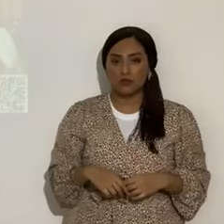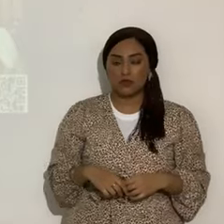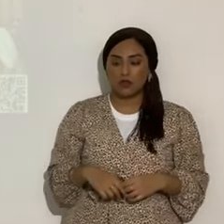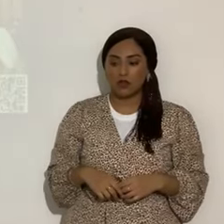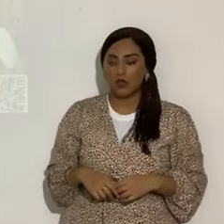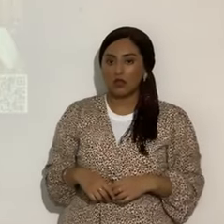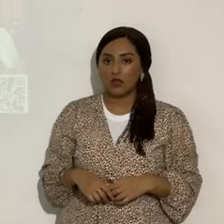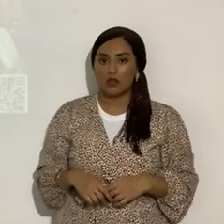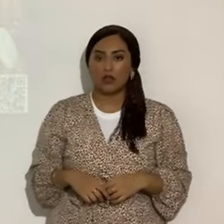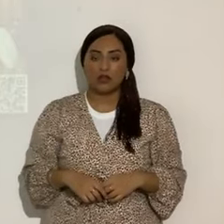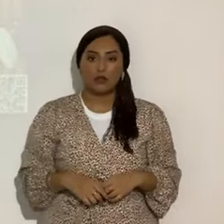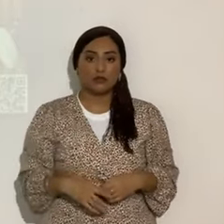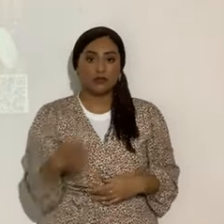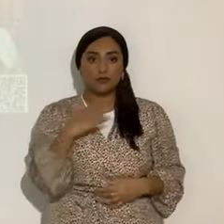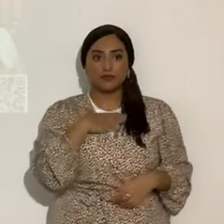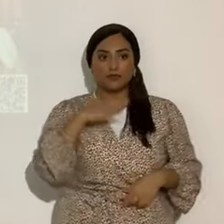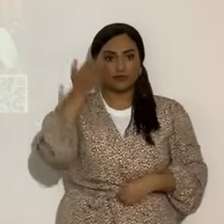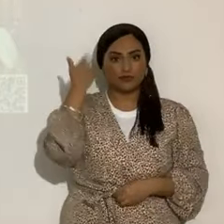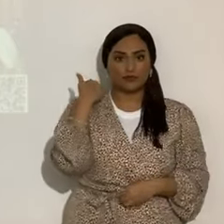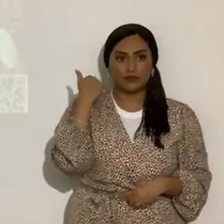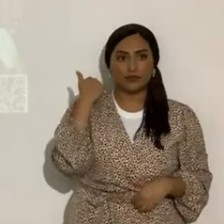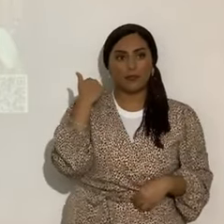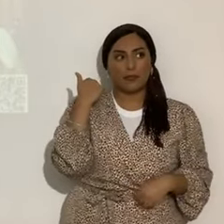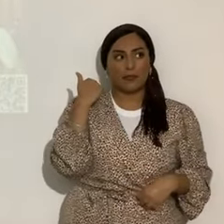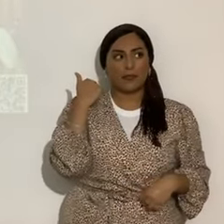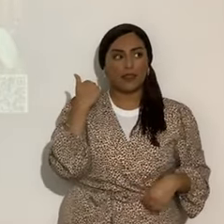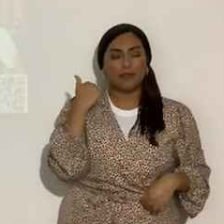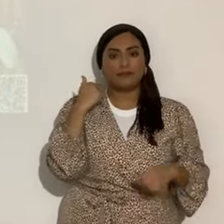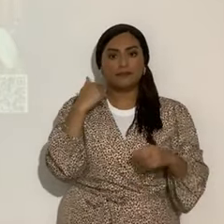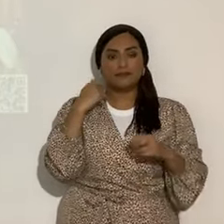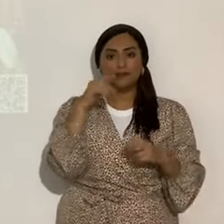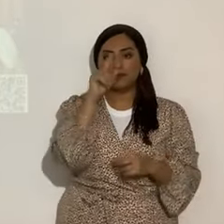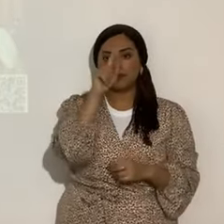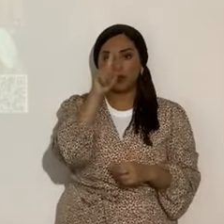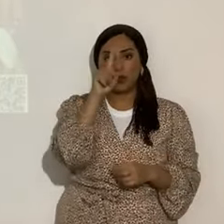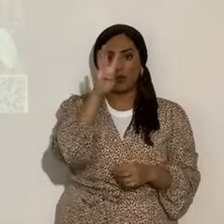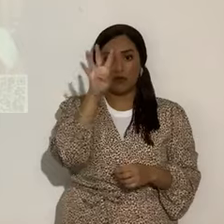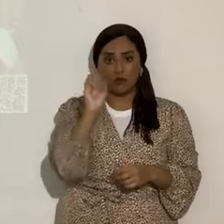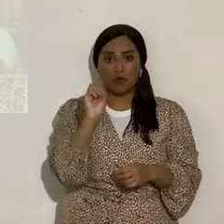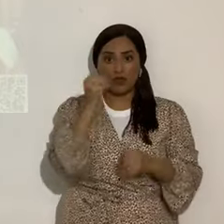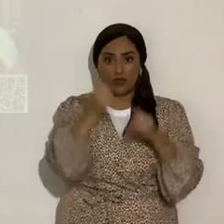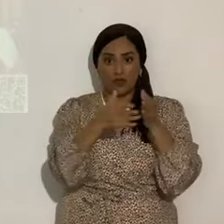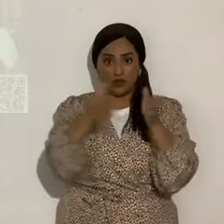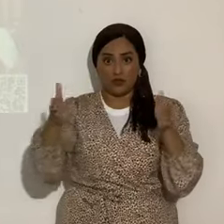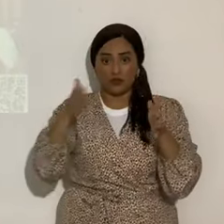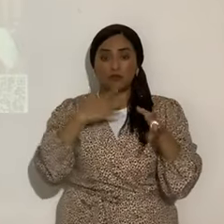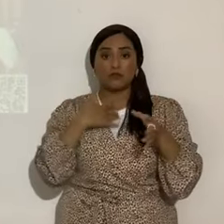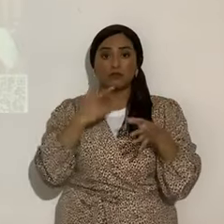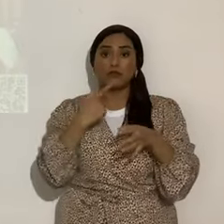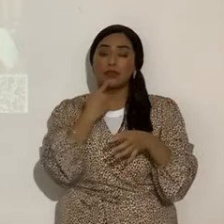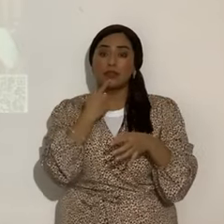reporte. Yo hablé en el cometa intruso que ya empezaron los dolores de parto.